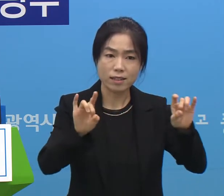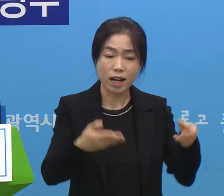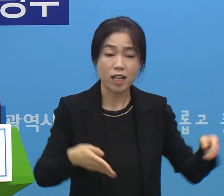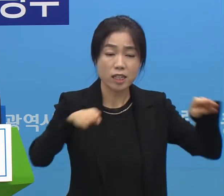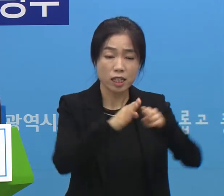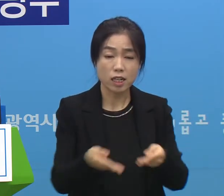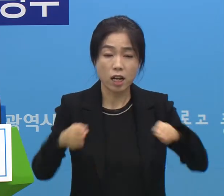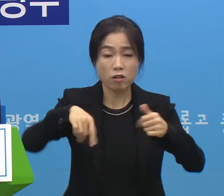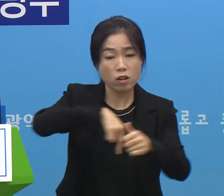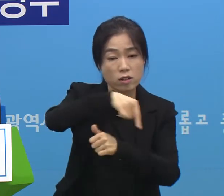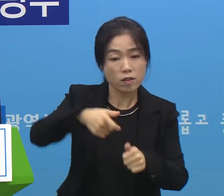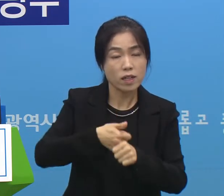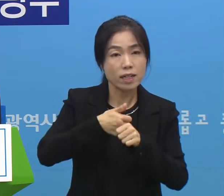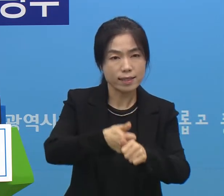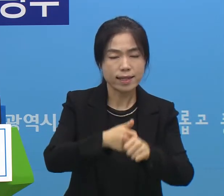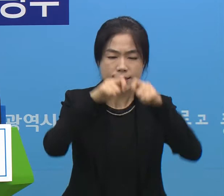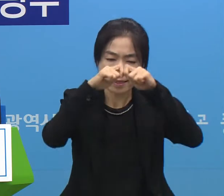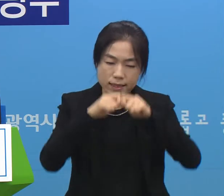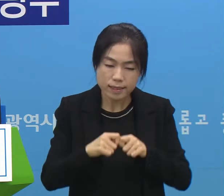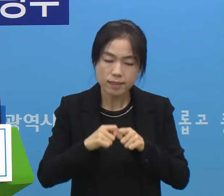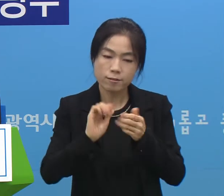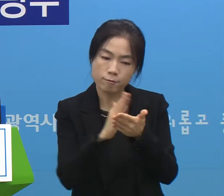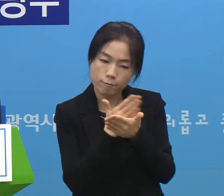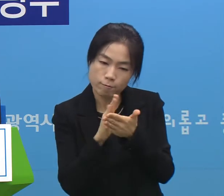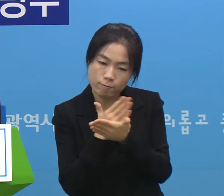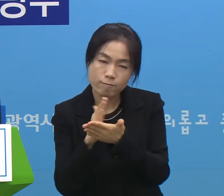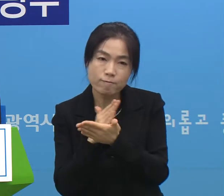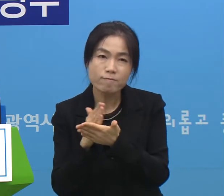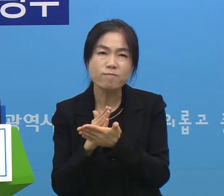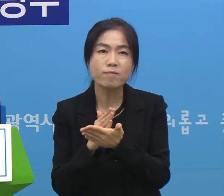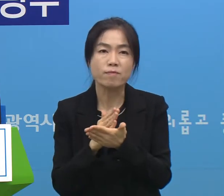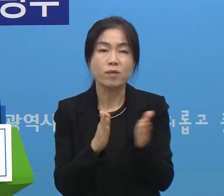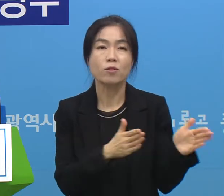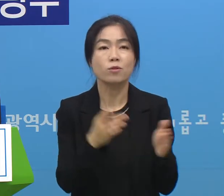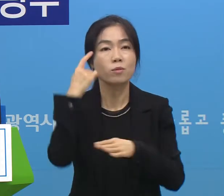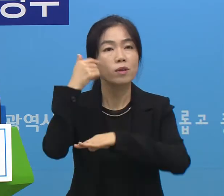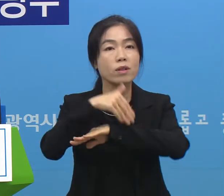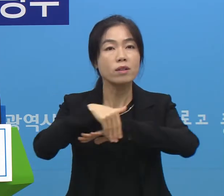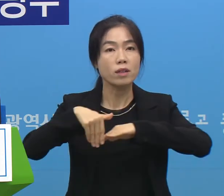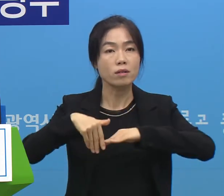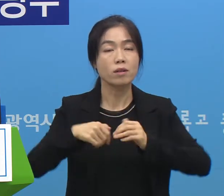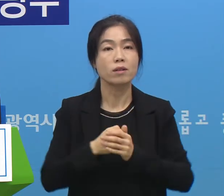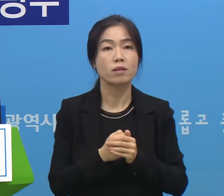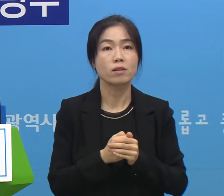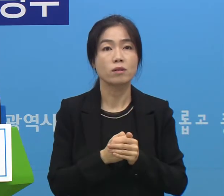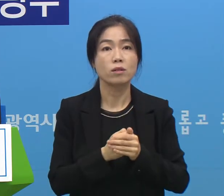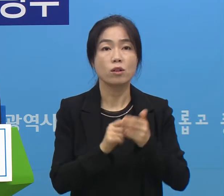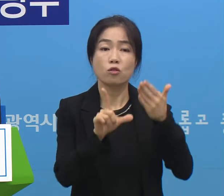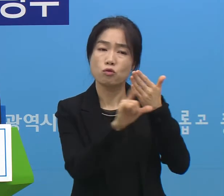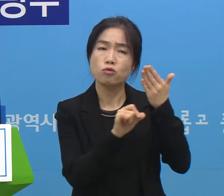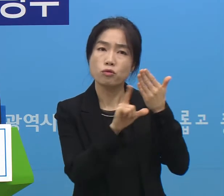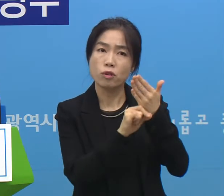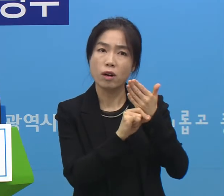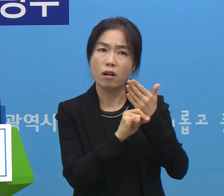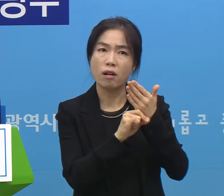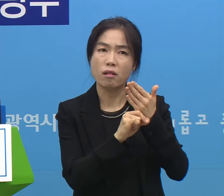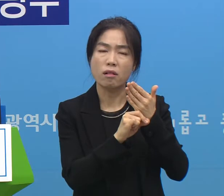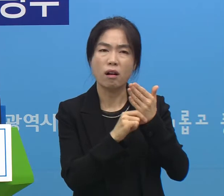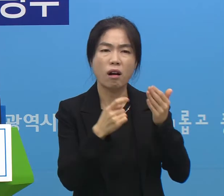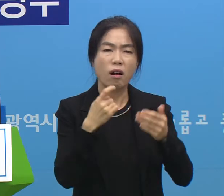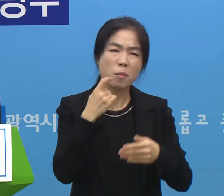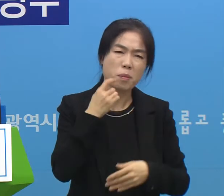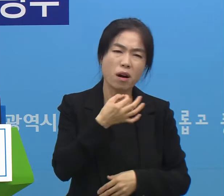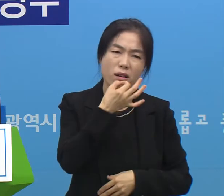상황별에 따라 좀 더 디테일한 생활수칙들을 저희들이 마련할 것이고 그리고 9월이면 인플루엔자와